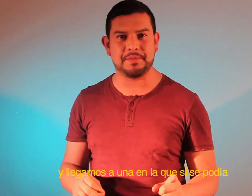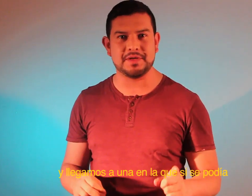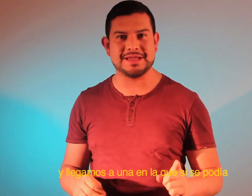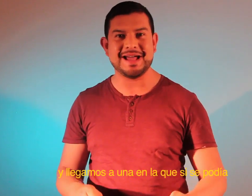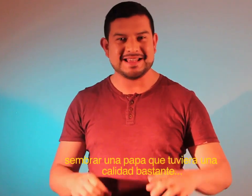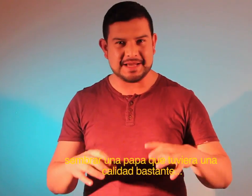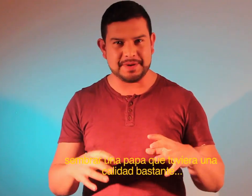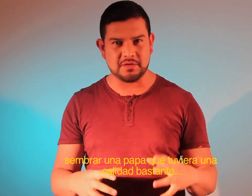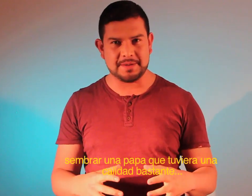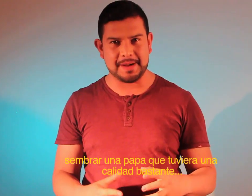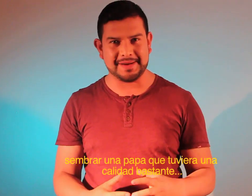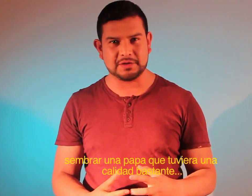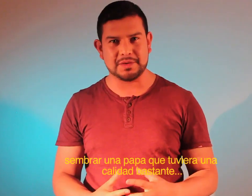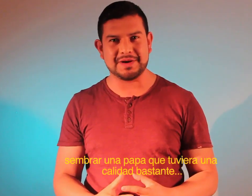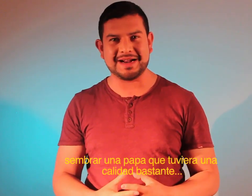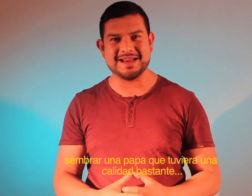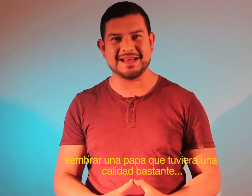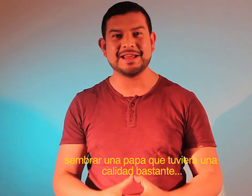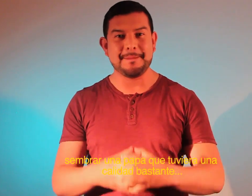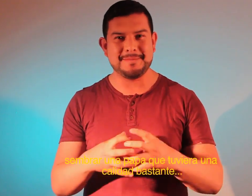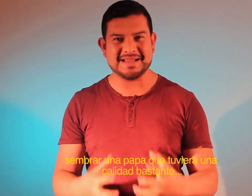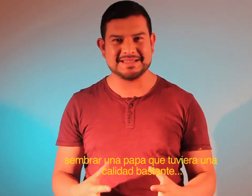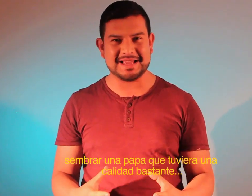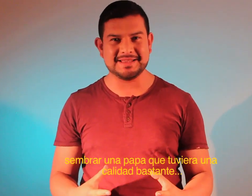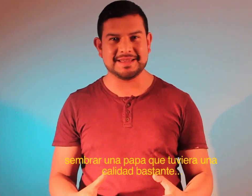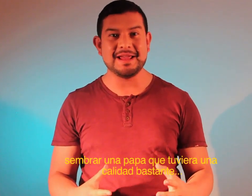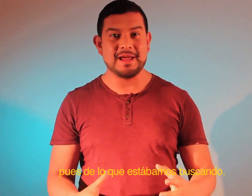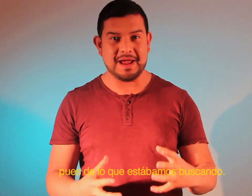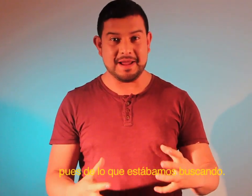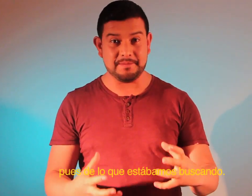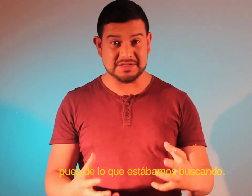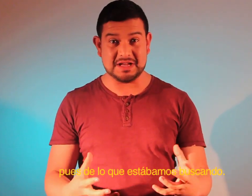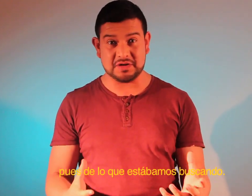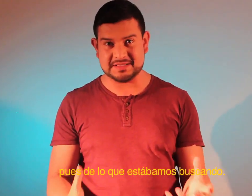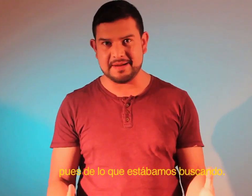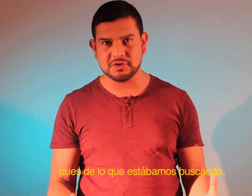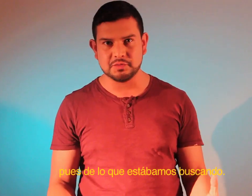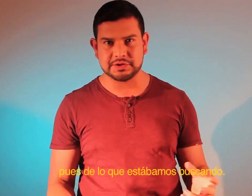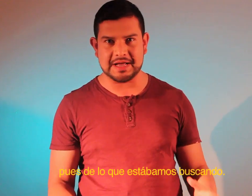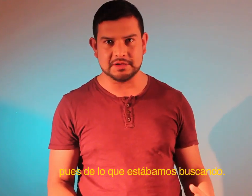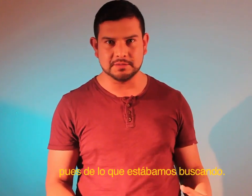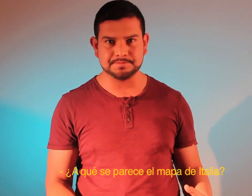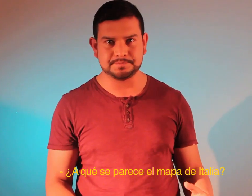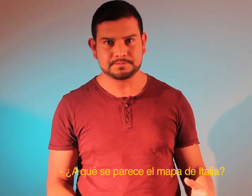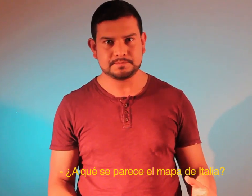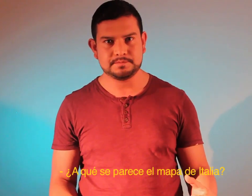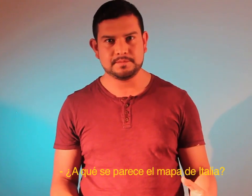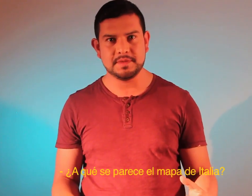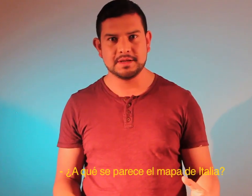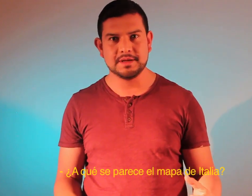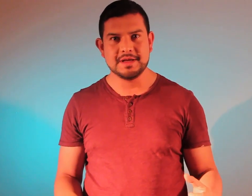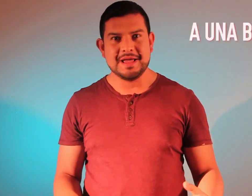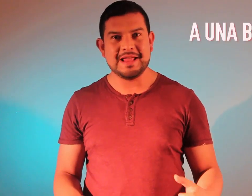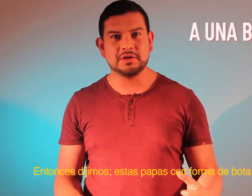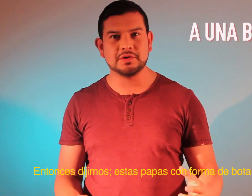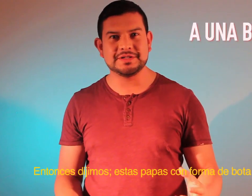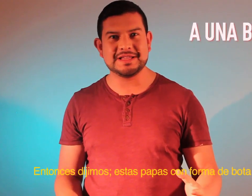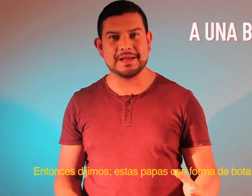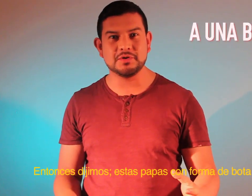podía sembrar una papa que tuviera una calidad bastante de lo que estábamos buscando. ¿A qué se parece el mapa de Italia? Entonces dijimos,